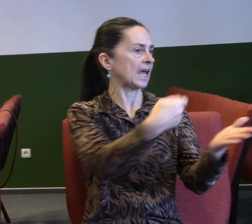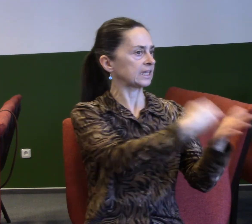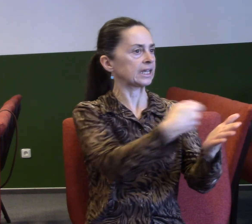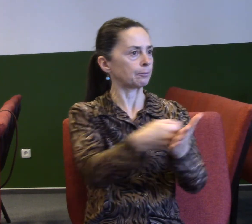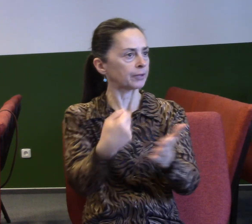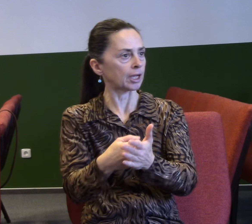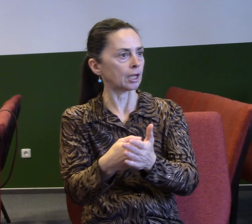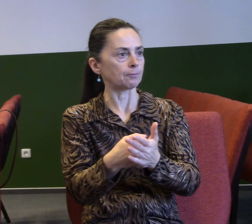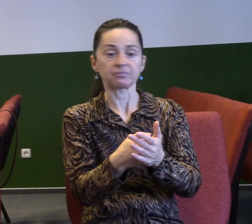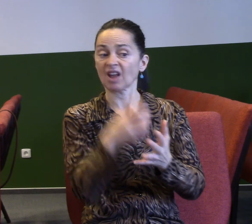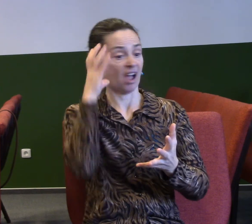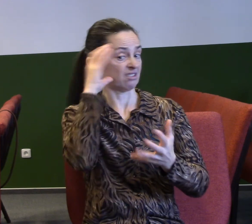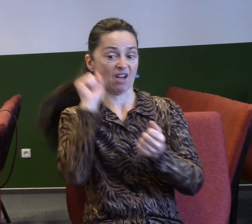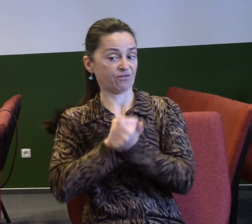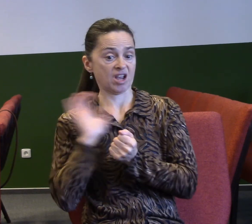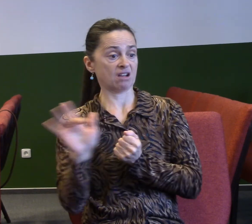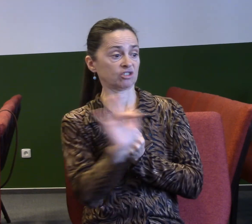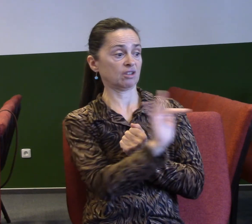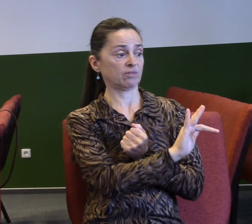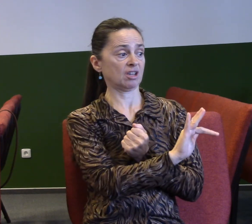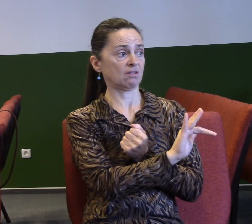už předpokládám, že všechno, co dělají, má špatné motivy.